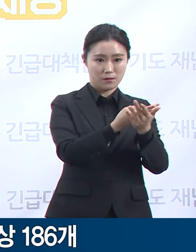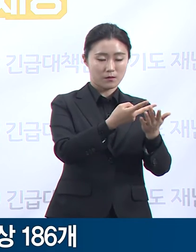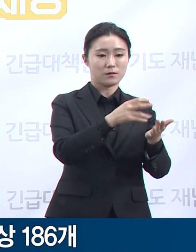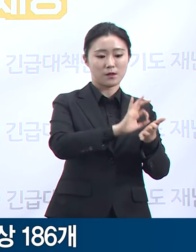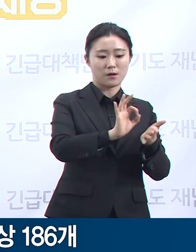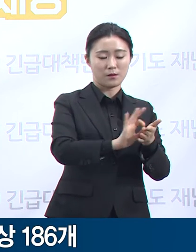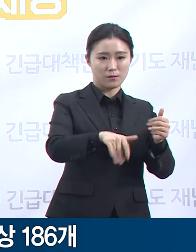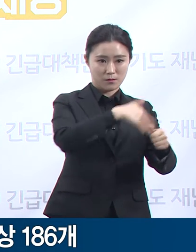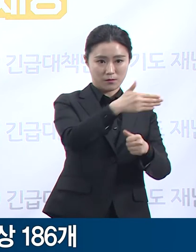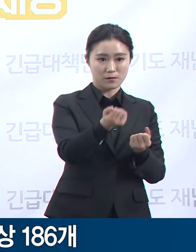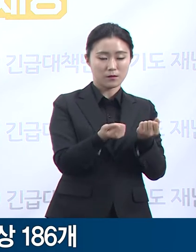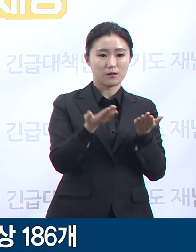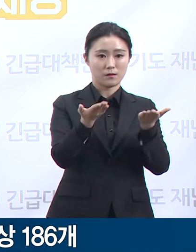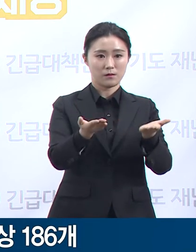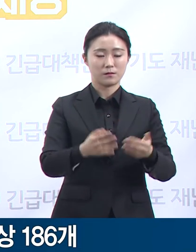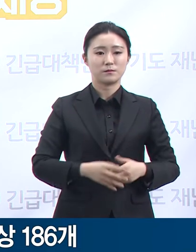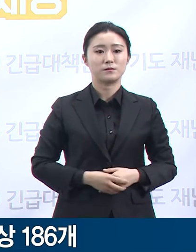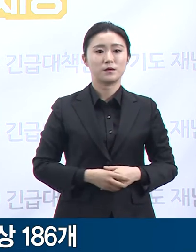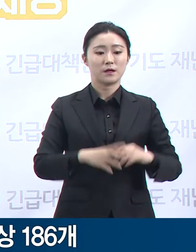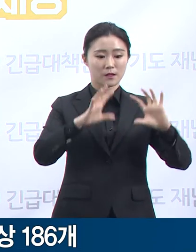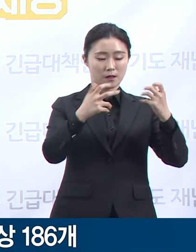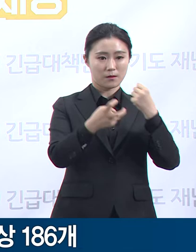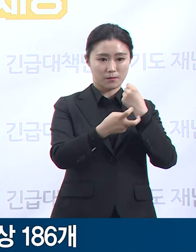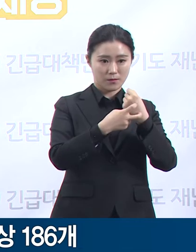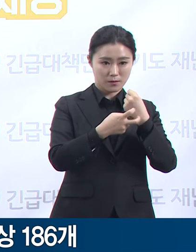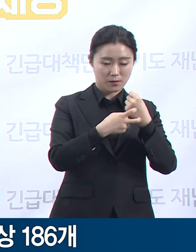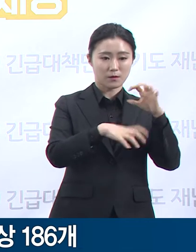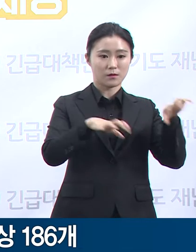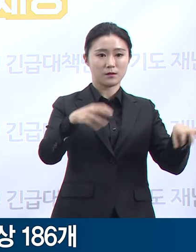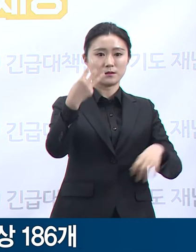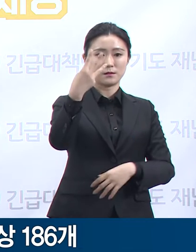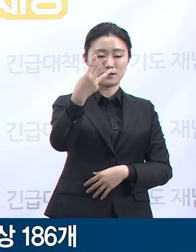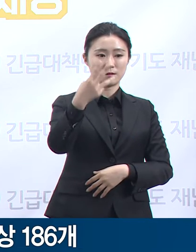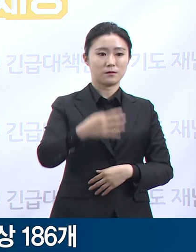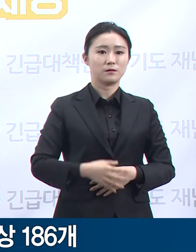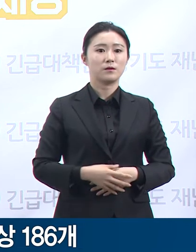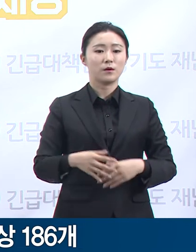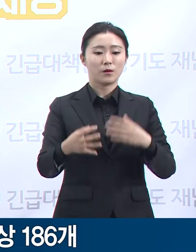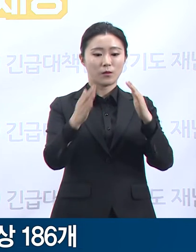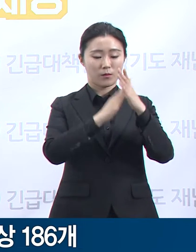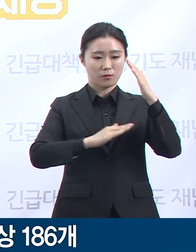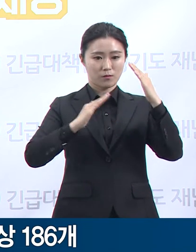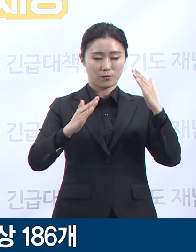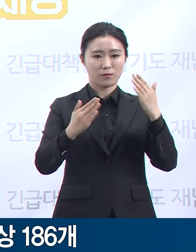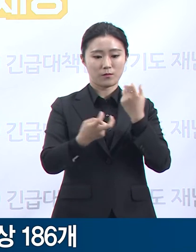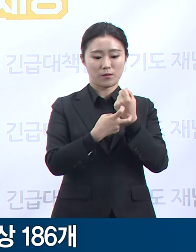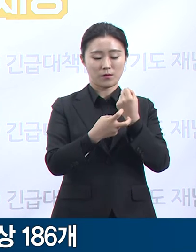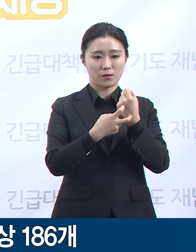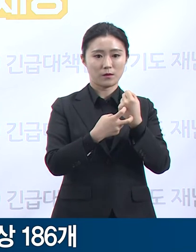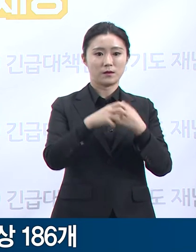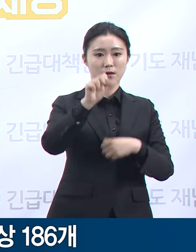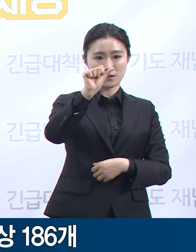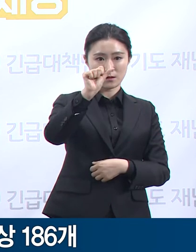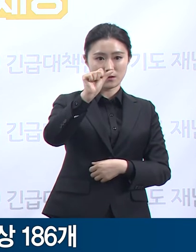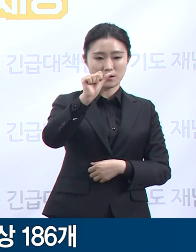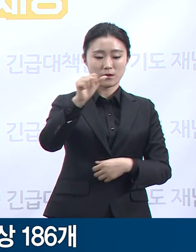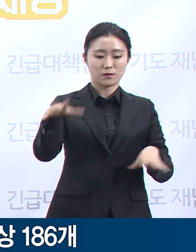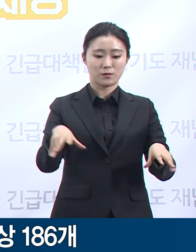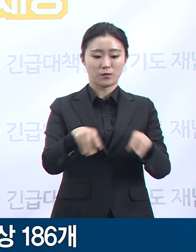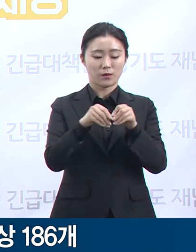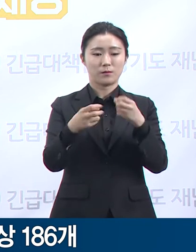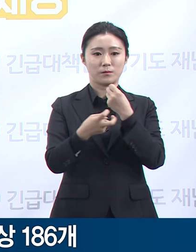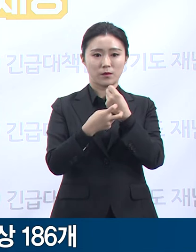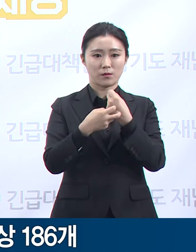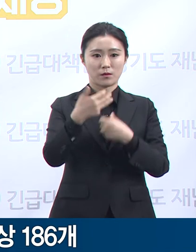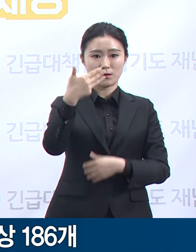경기도는 국가지정입원치료병상 운영병원 3곳, 공공의료기관 5곳 및 도내 종합병원 8곳 협력으로